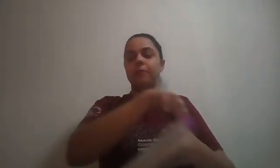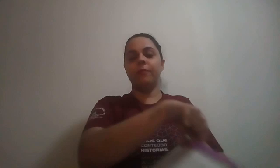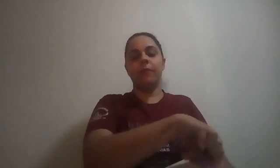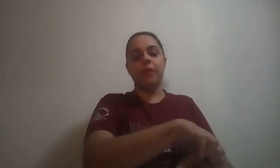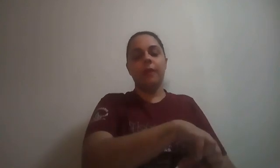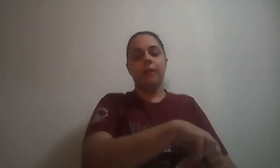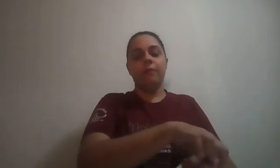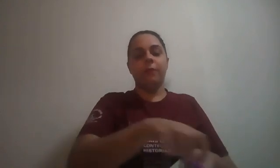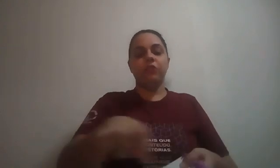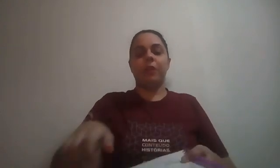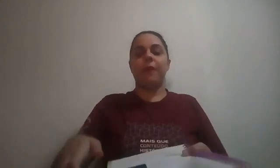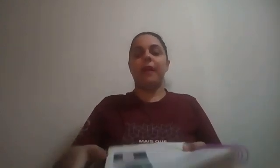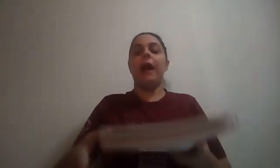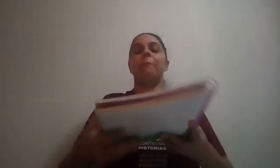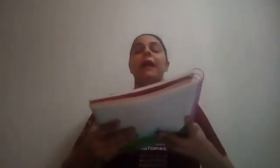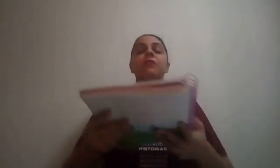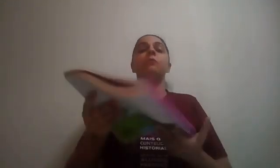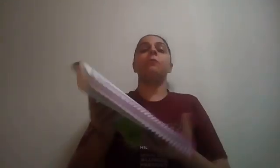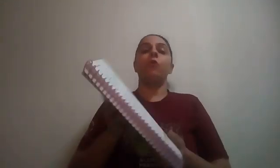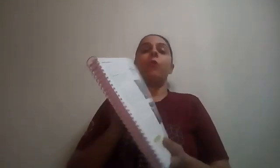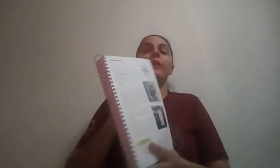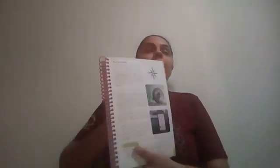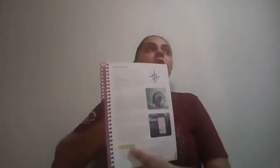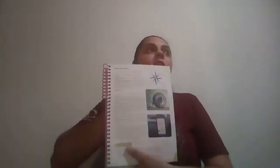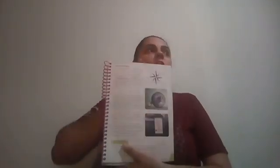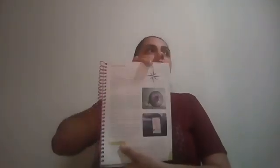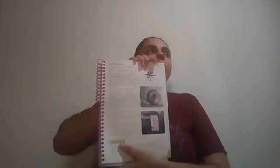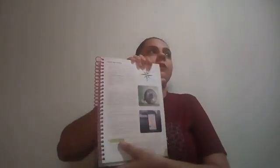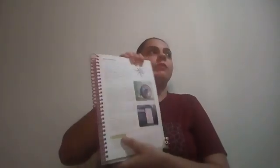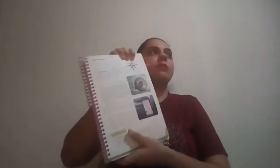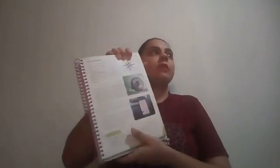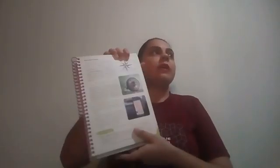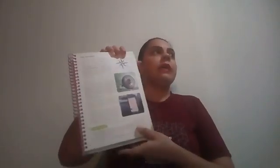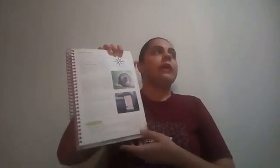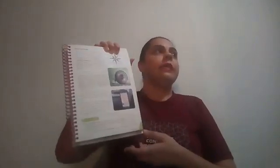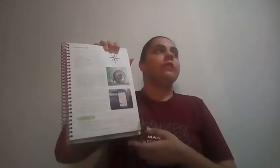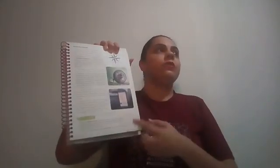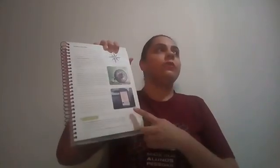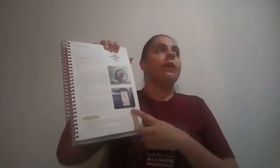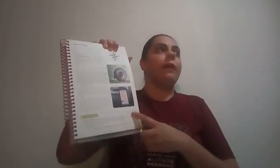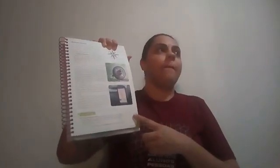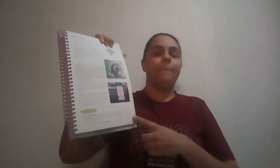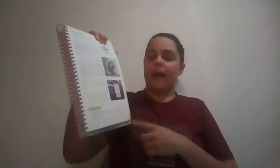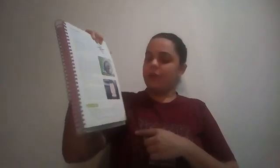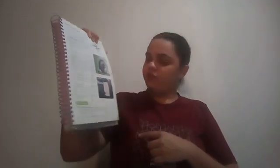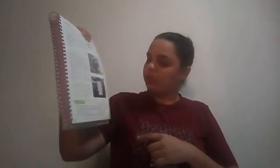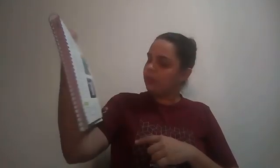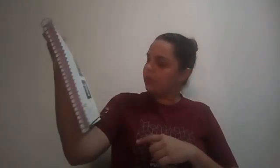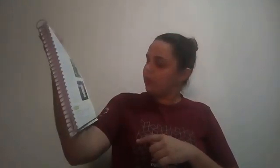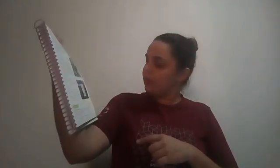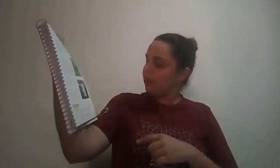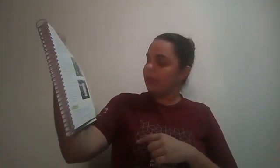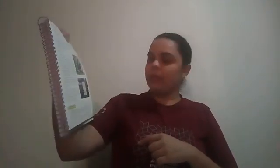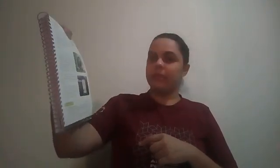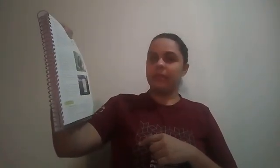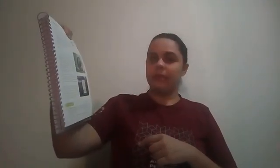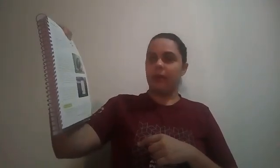Justamente, vamos trabalhar mais um pouco ainda a Rosa dos Ventos. Isso é, página 17.